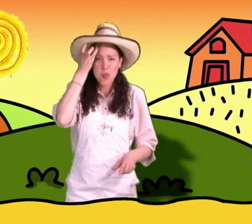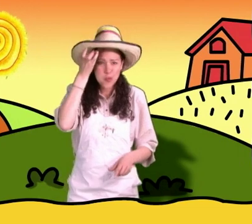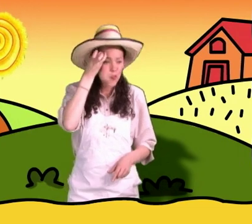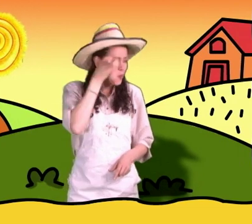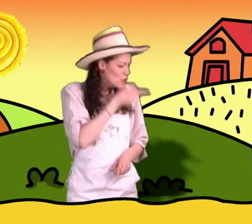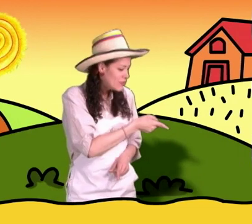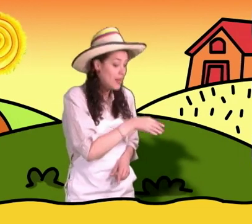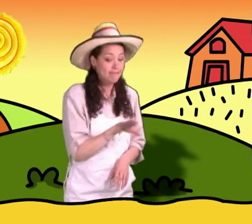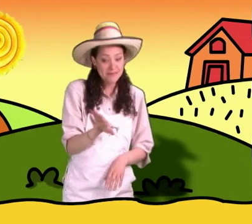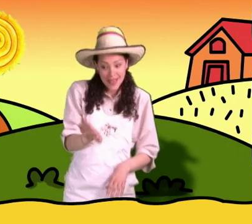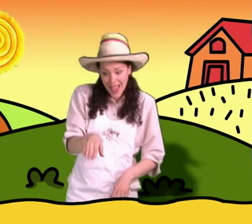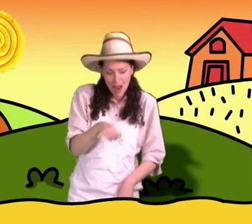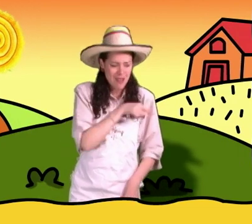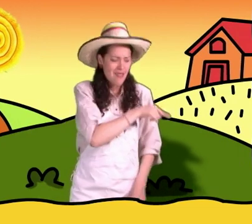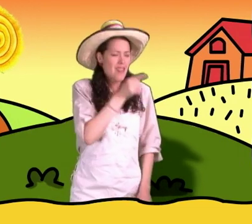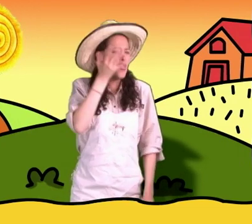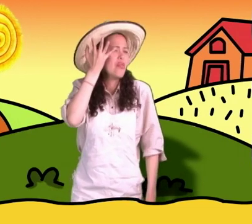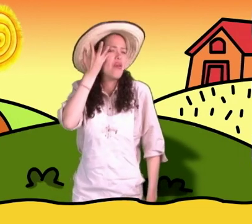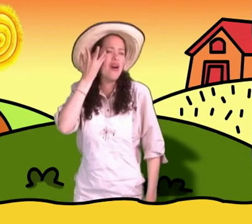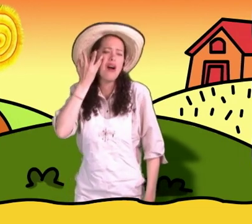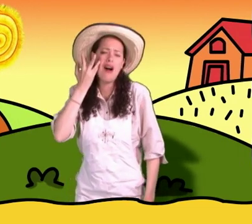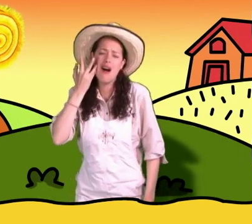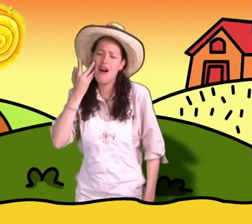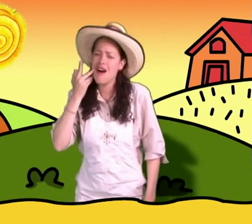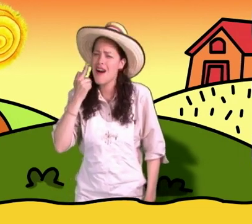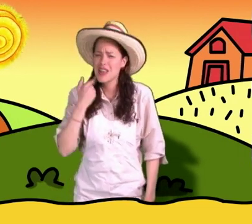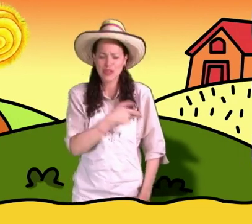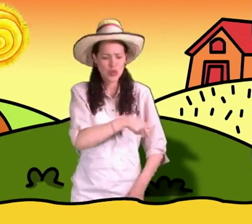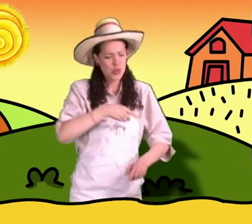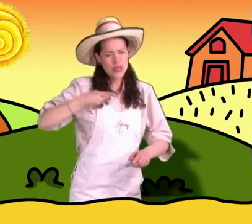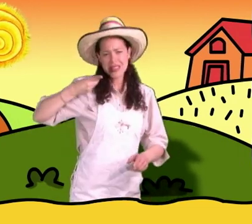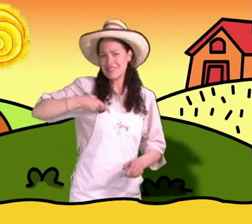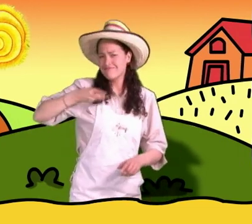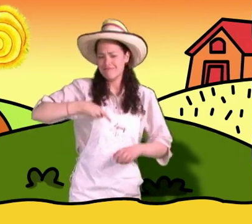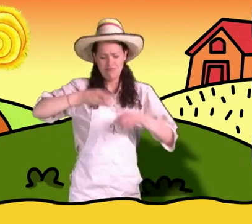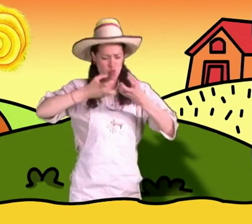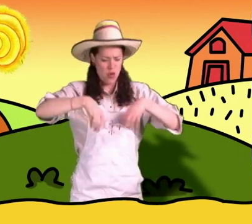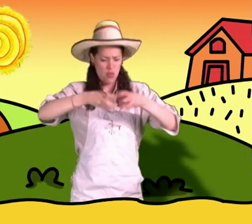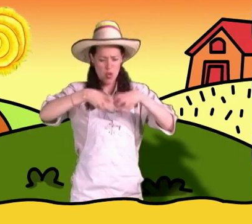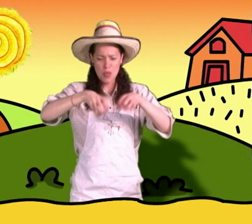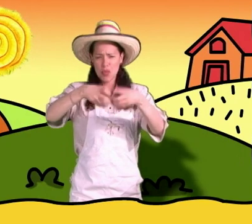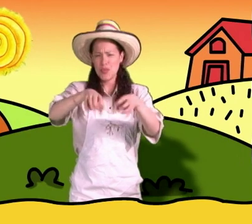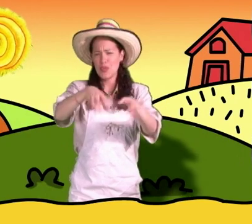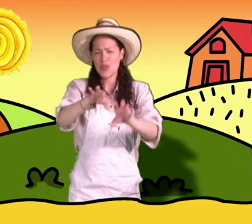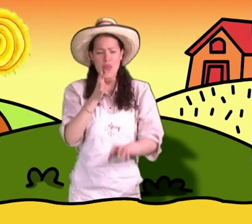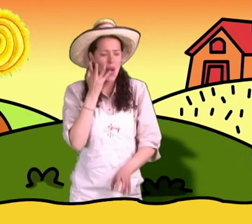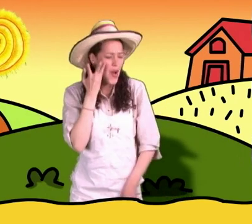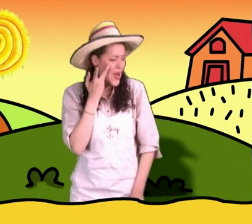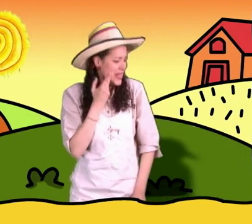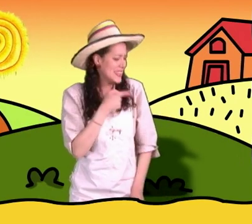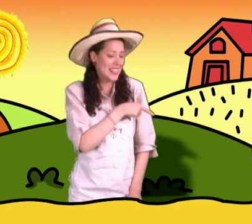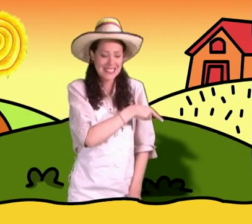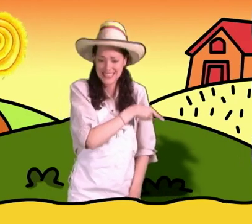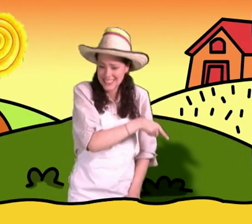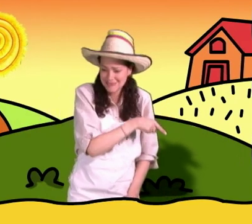Las gallinas ponen huevitos. Y todos los días en el desayuno podemos comer esos